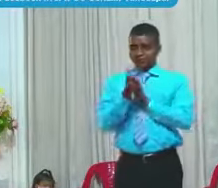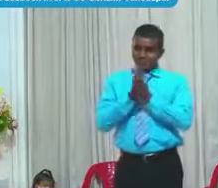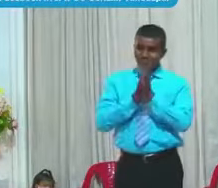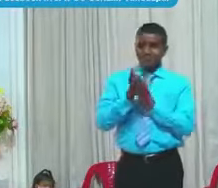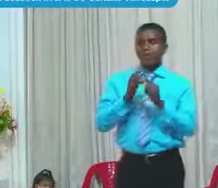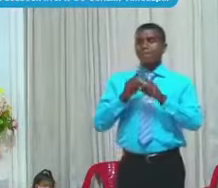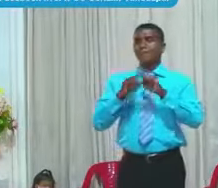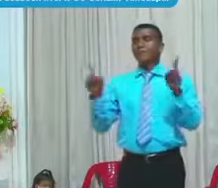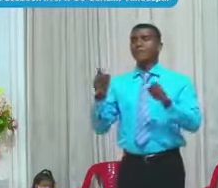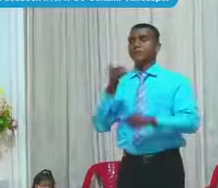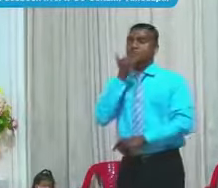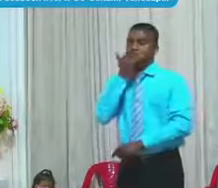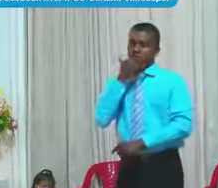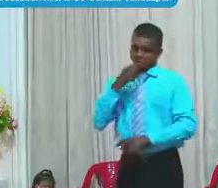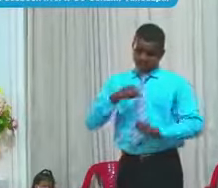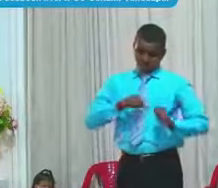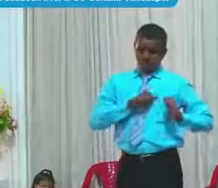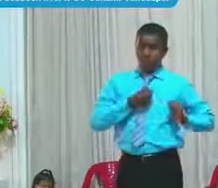corazoncito Humano Es terrible